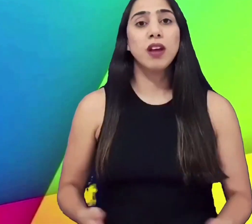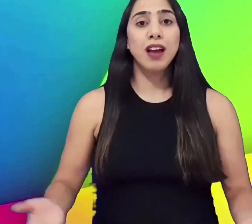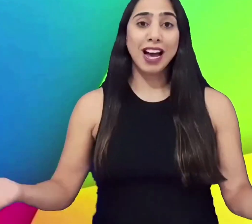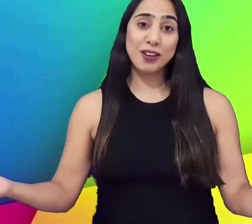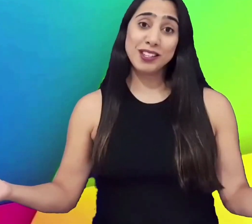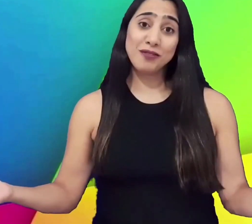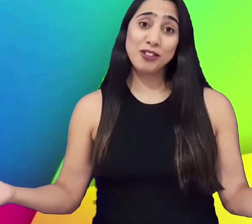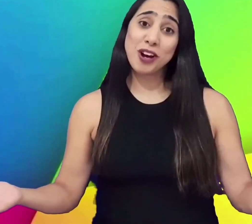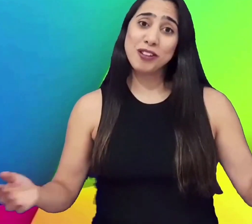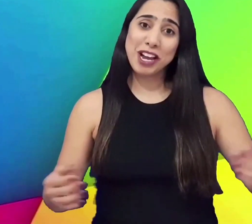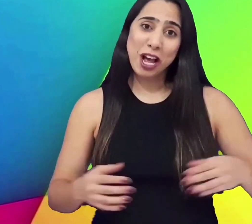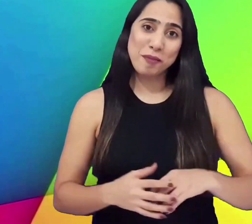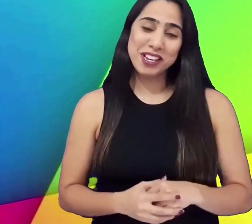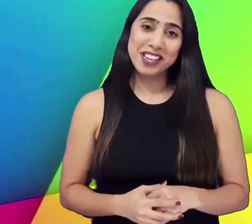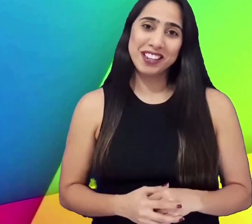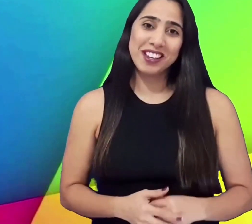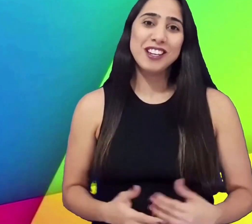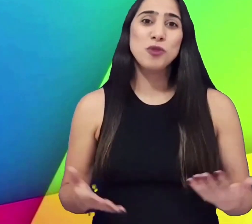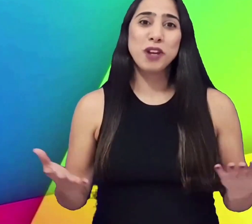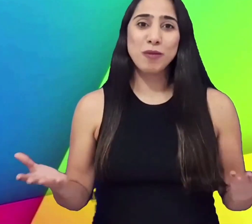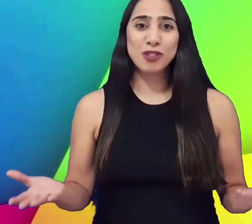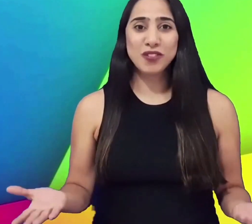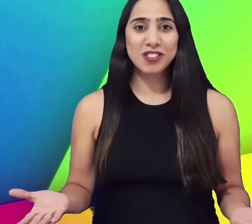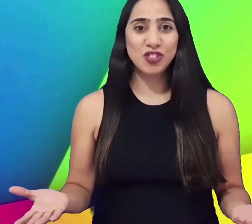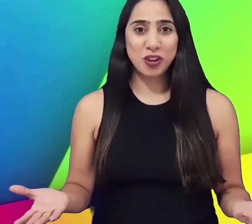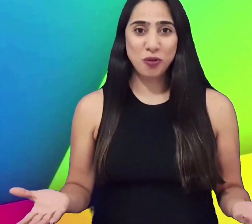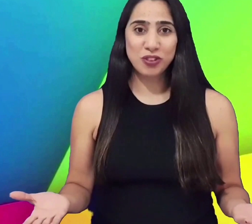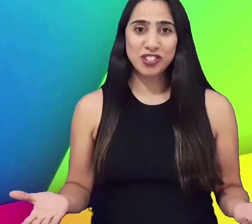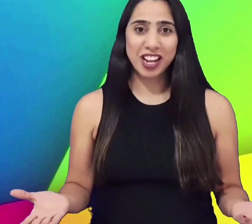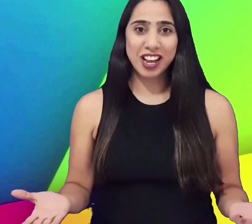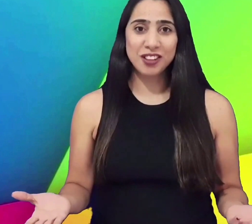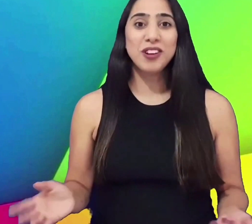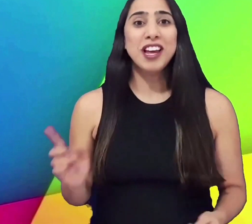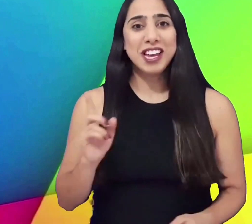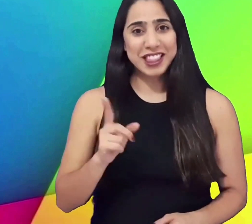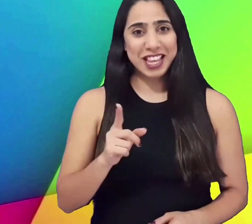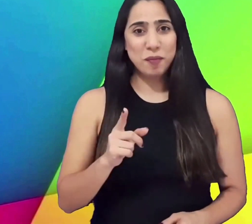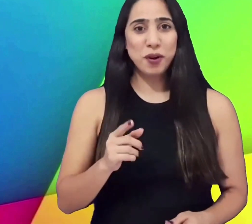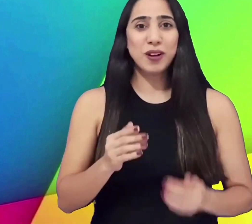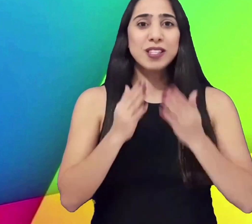A nossa videoaula acaba aqui. Esperamos que vocês tenham gostado e até a próxima!